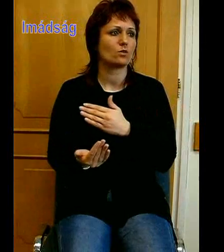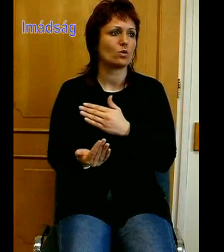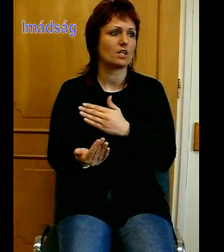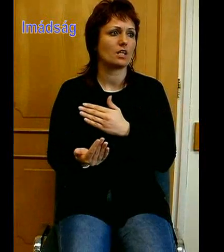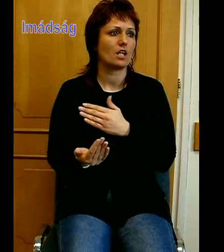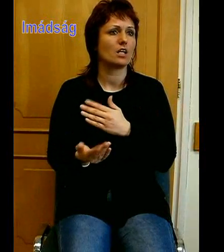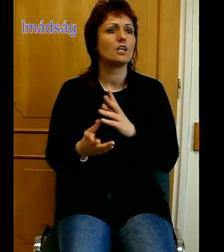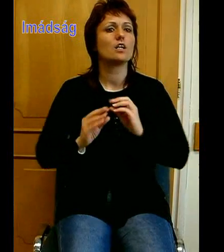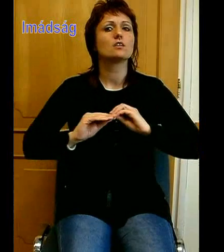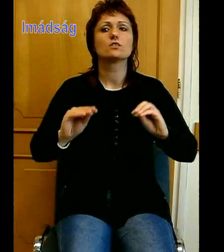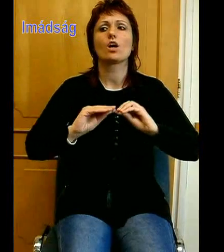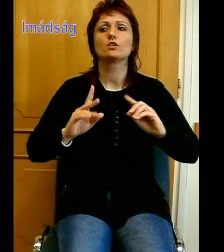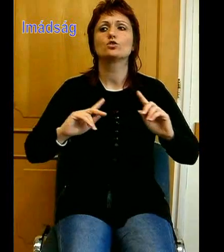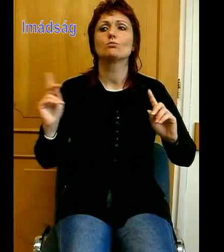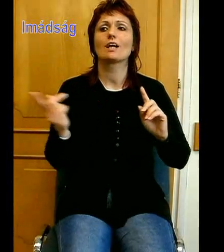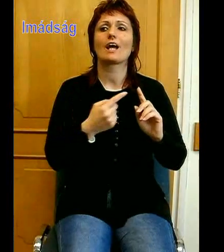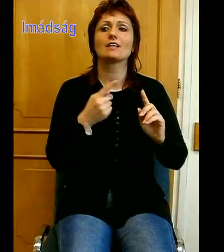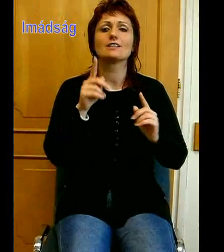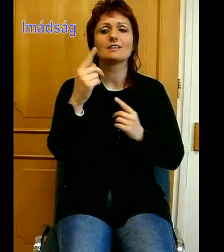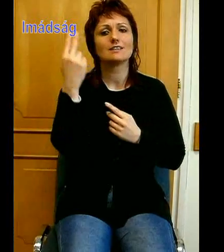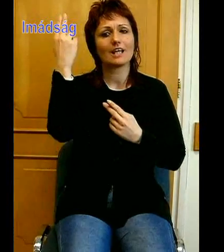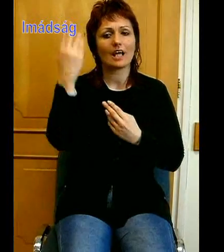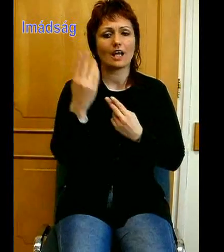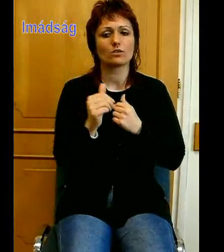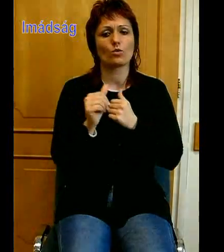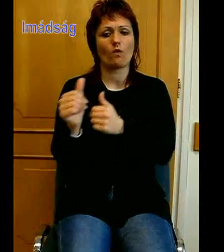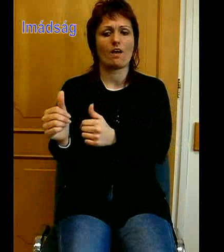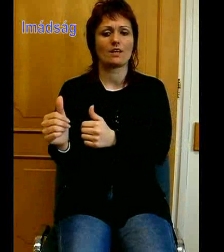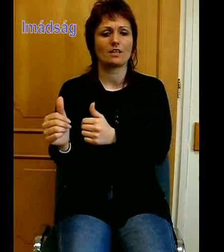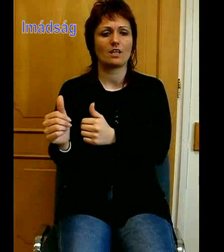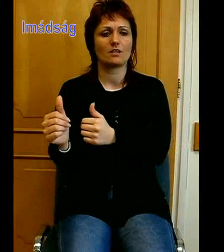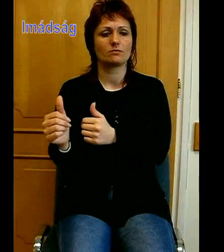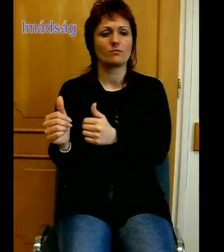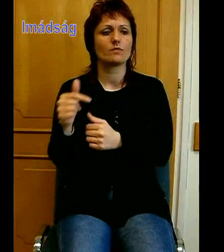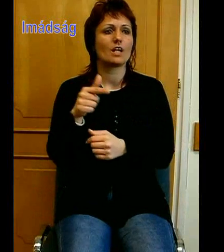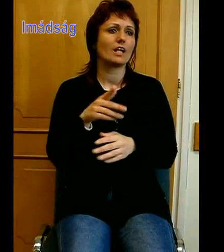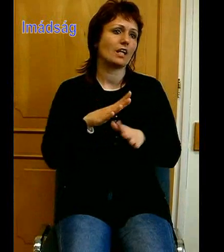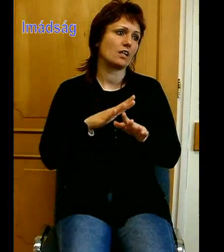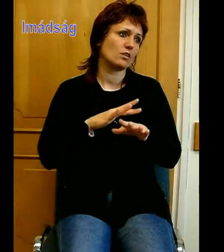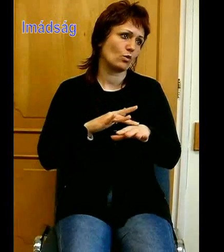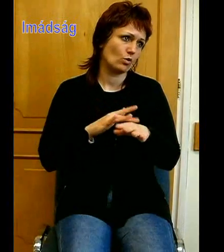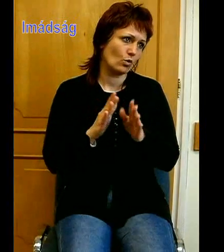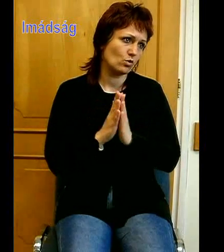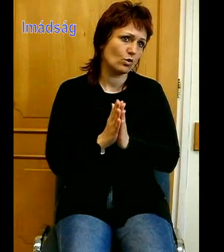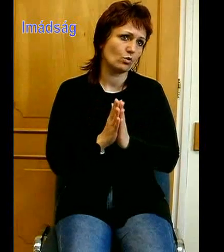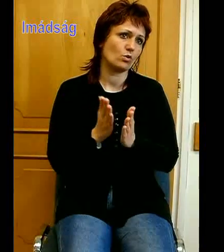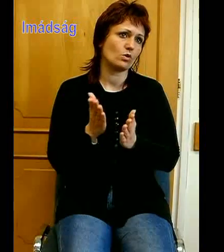követni minden tekintetben. Így könnyörgünk hozzád most a mi népünknek a jövőjéért,